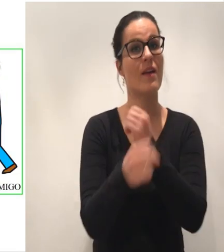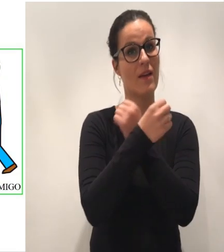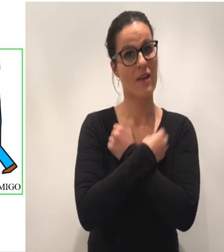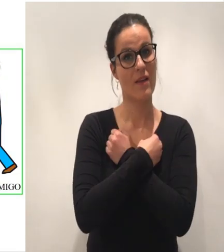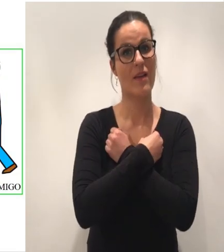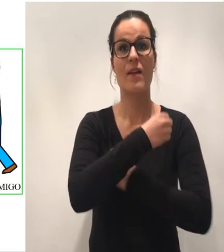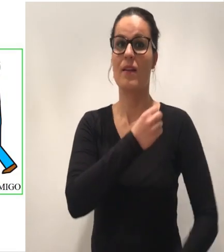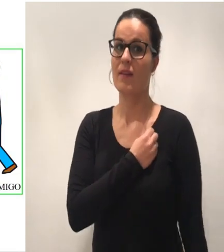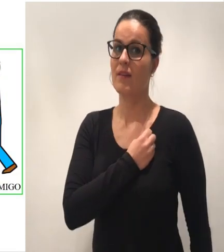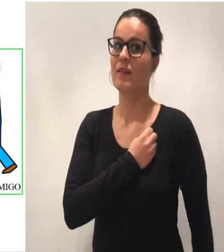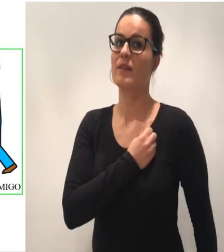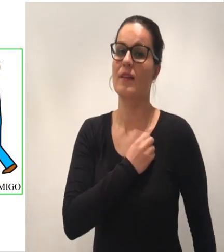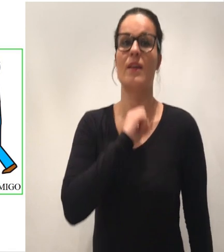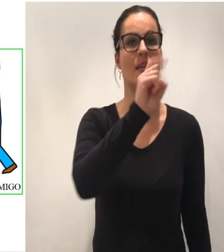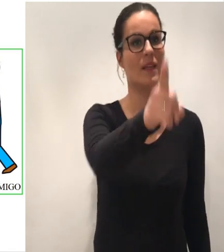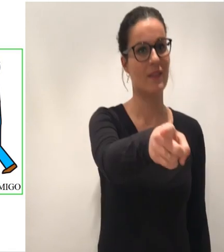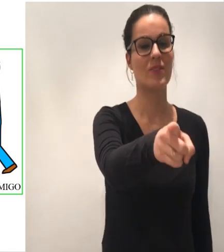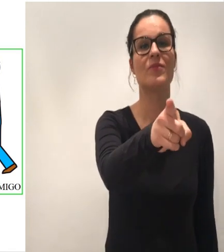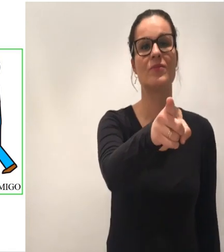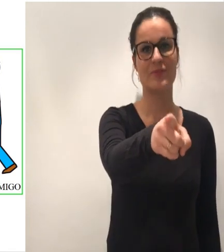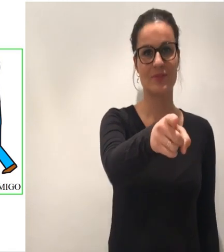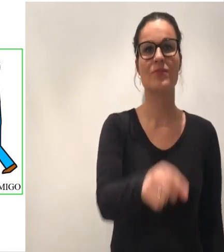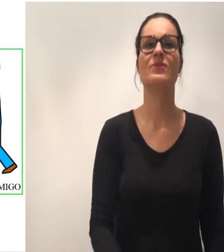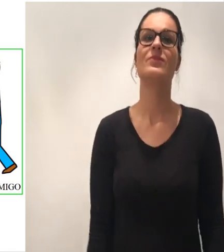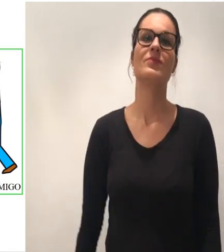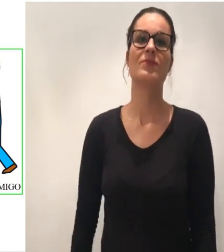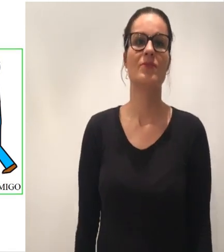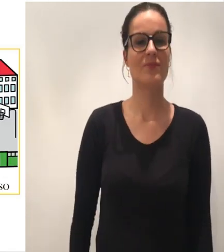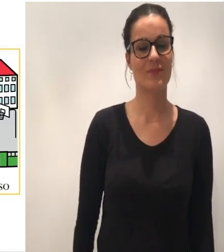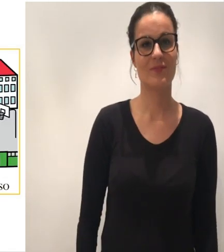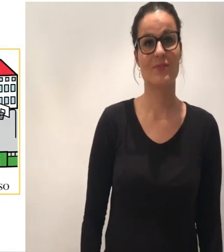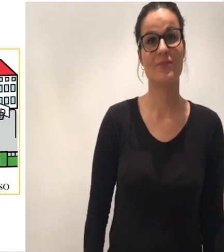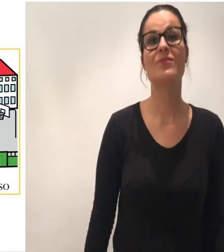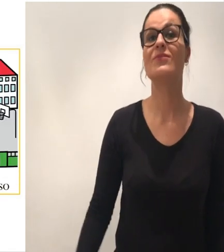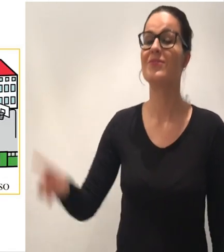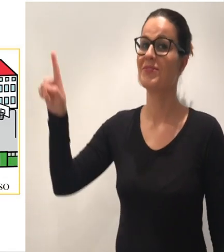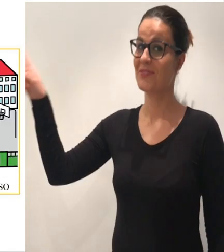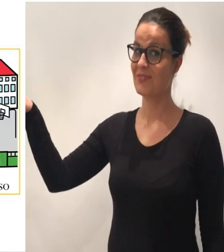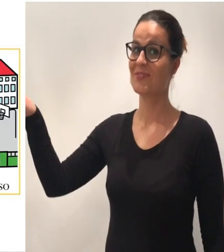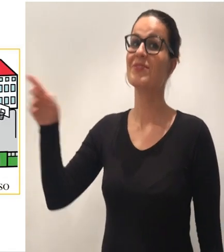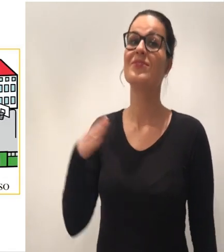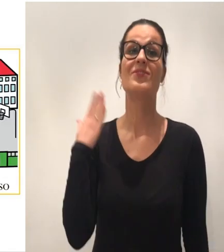Cuenta conmigo En el